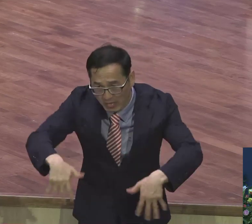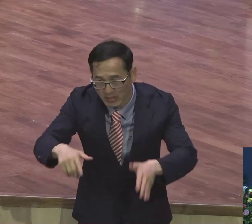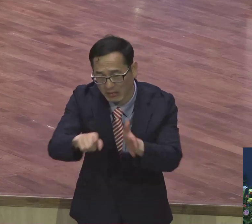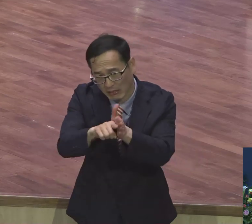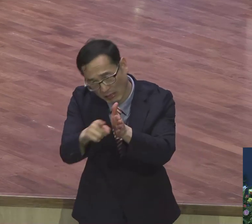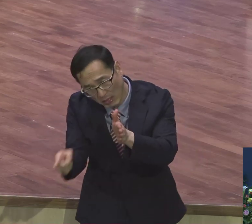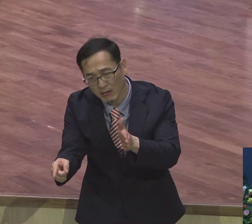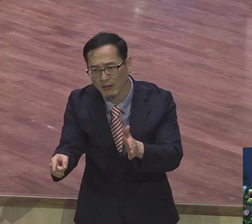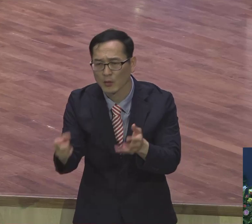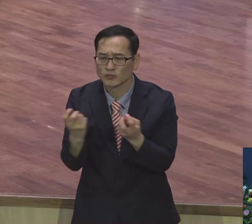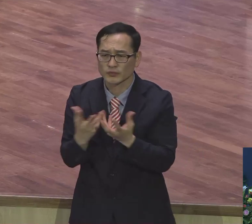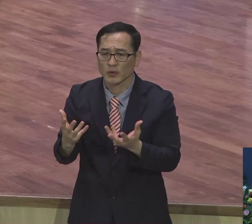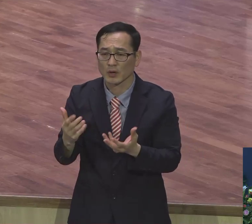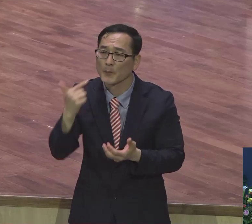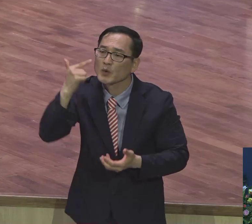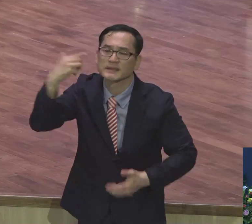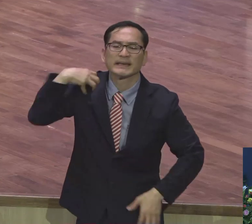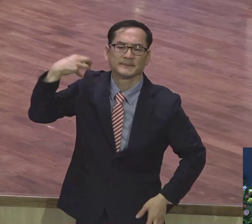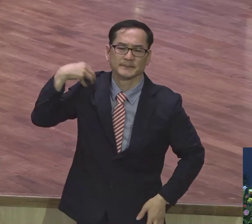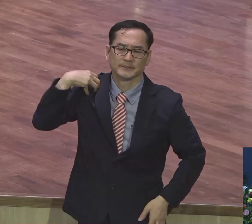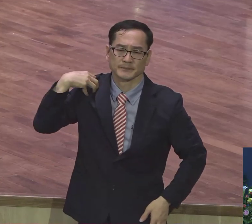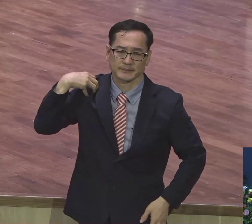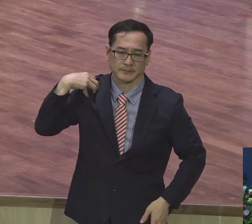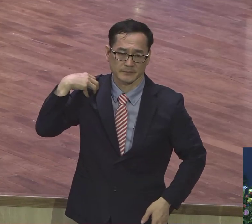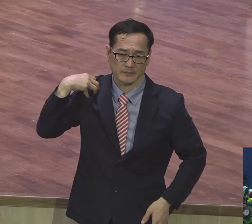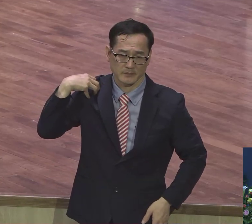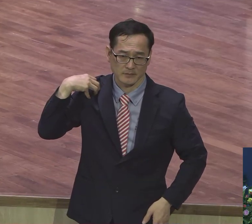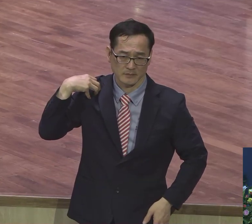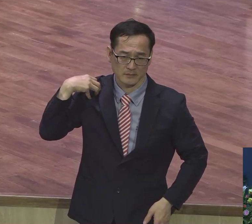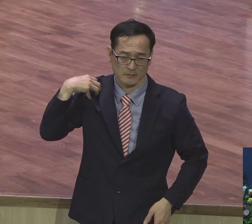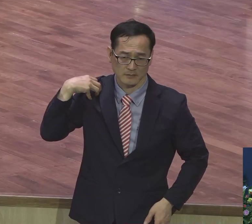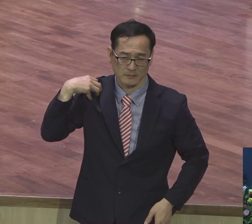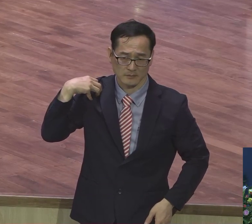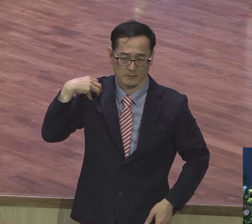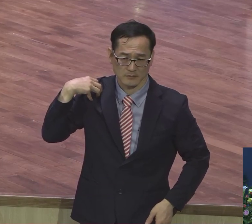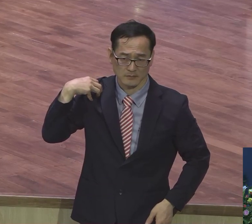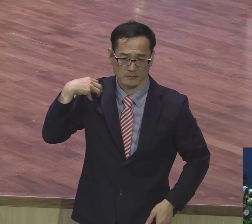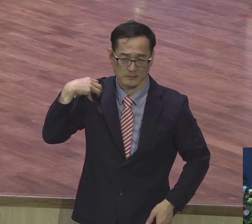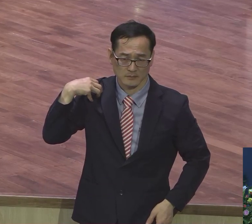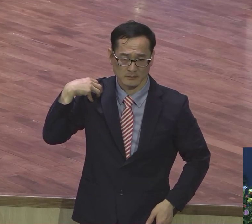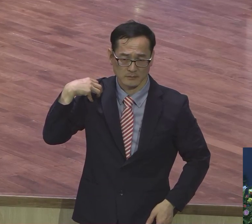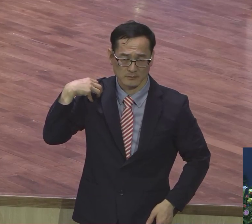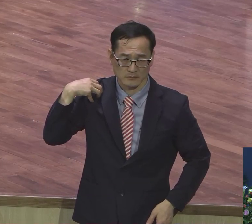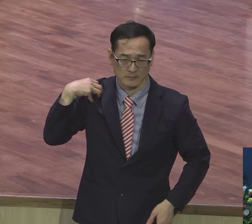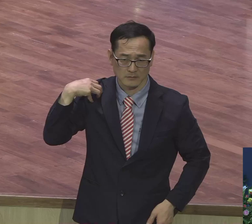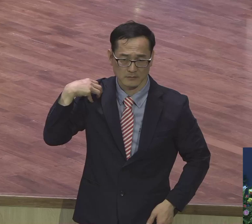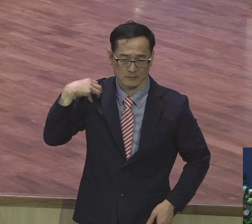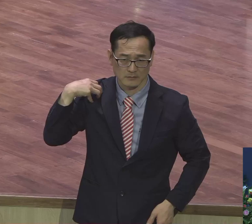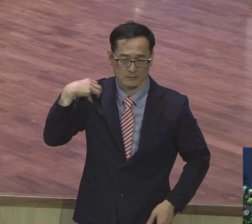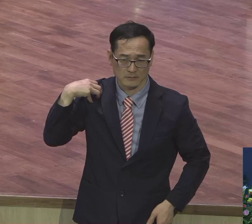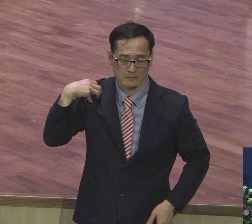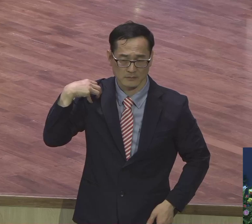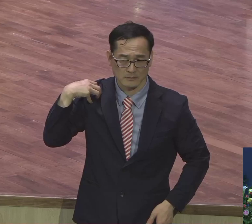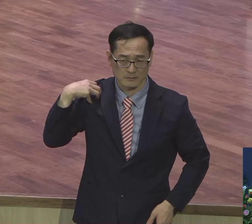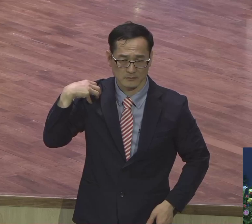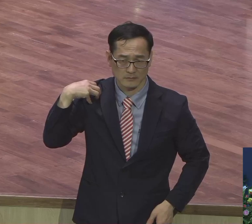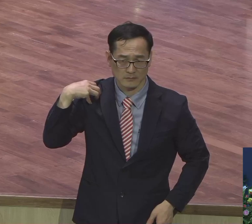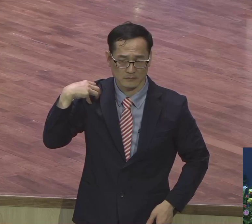축복이 뭔지 들었어야지 교회 다닐 예배드리고 예수 믿고 군반 된다 그렇게 생각했지 뭐. 그런데